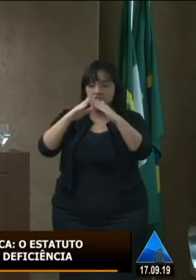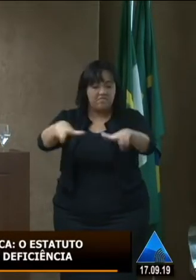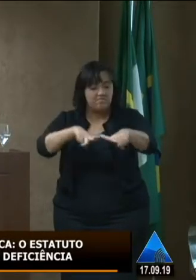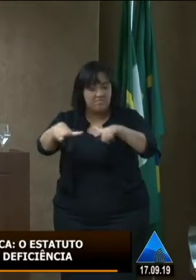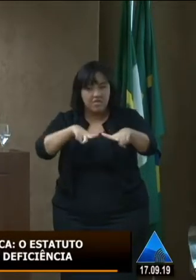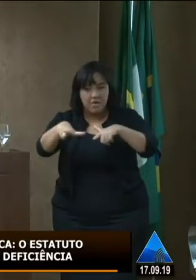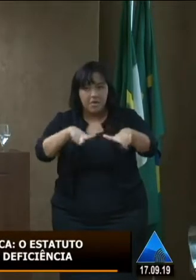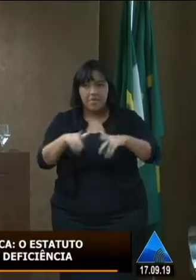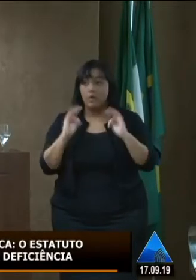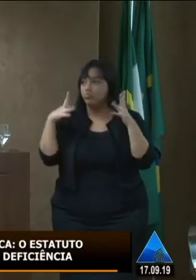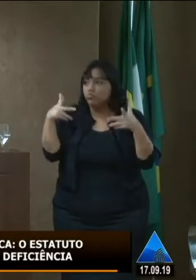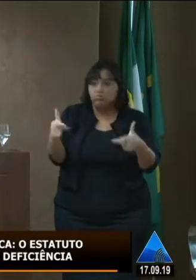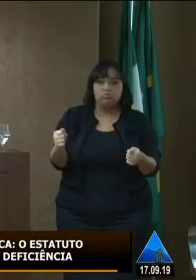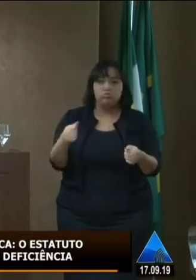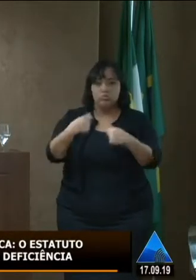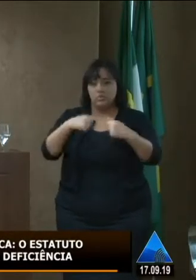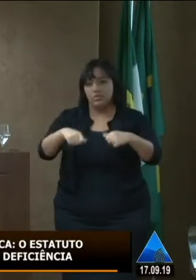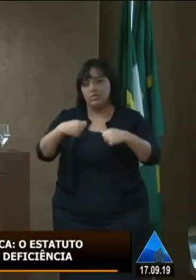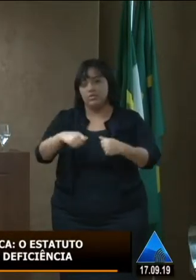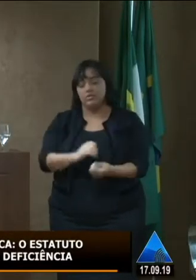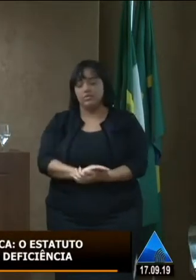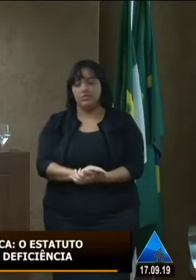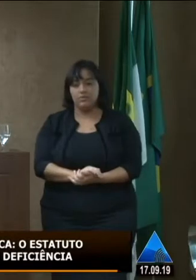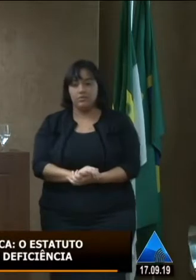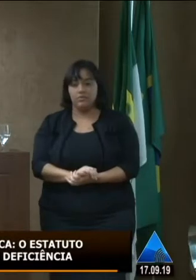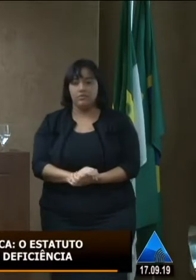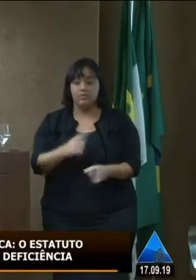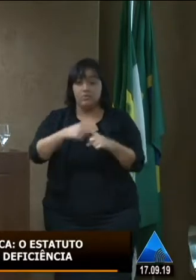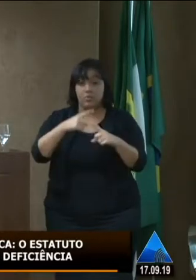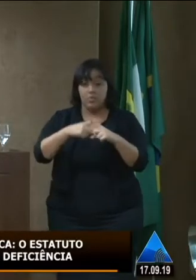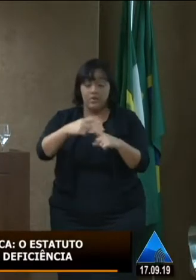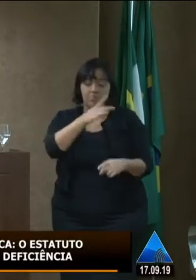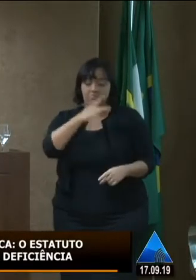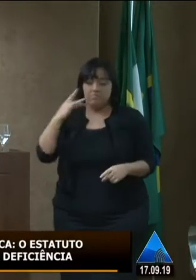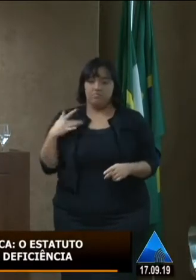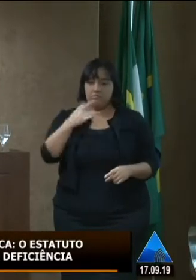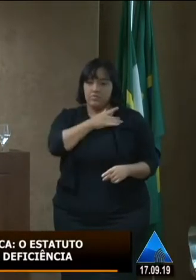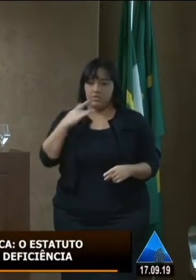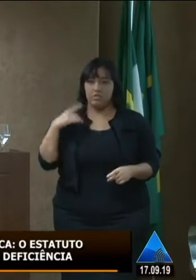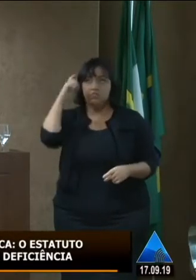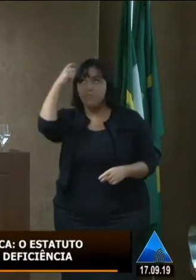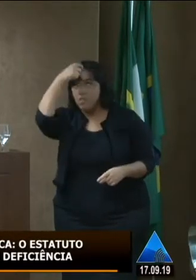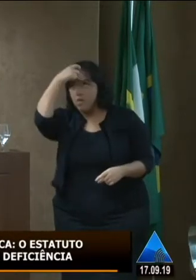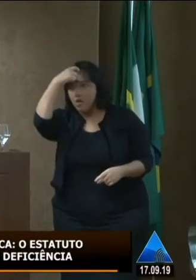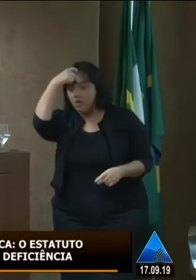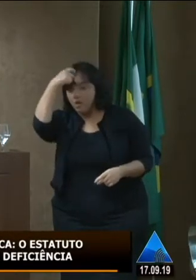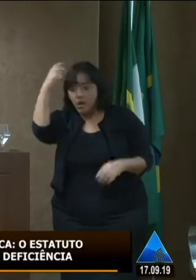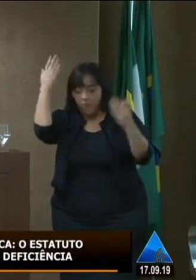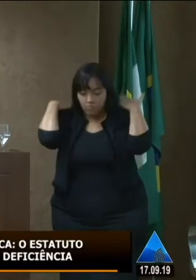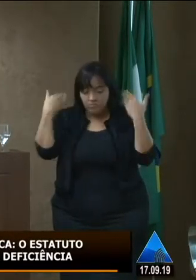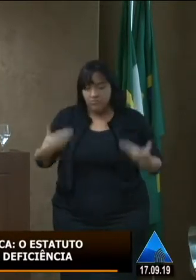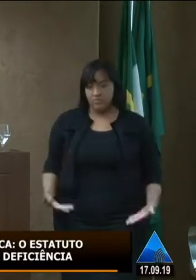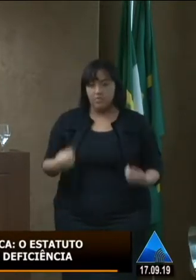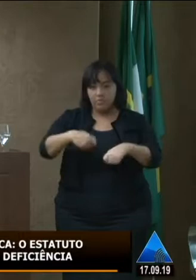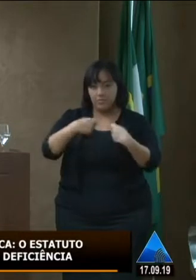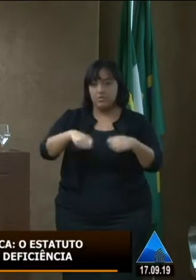ócio porque não precisamos para nossa saúde psíquica e física então nós